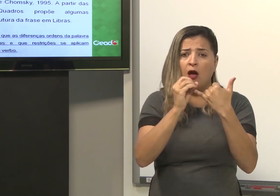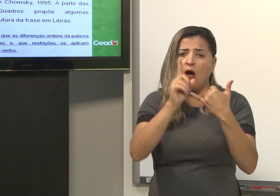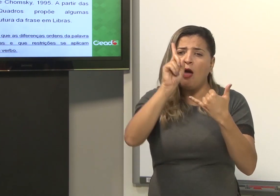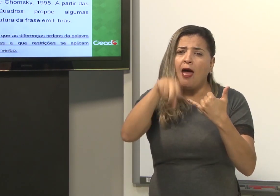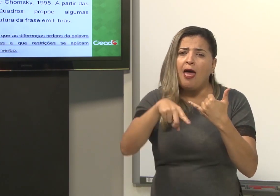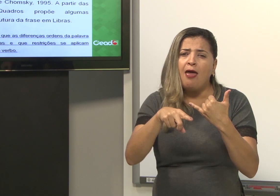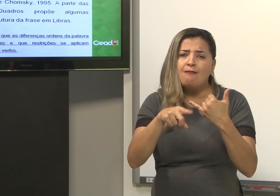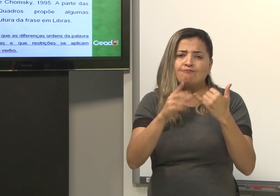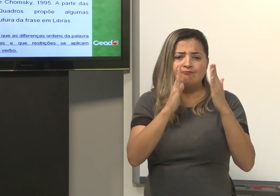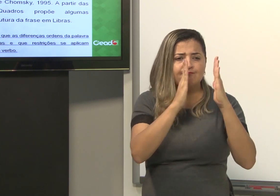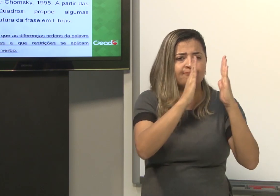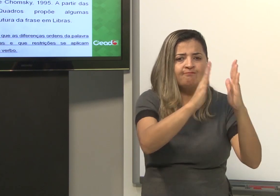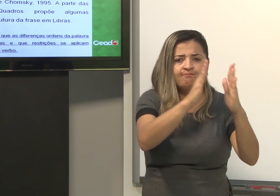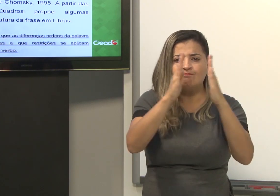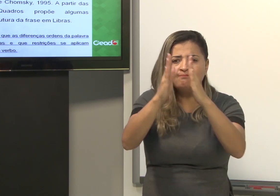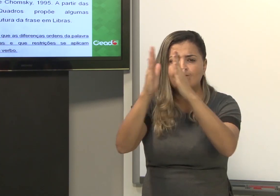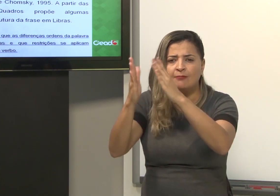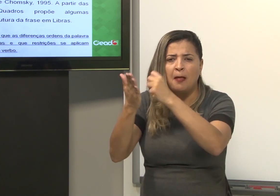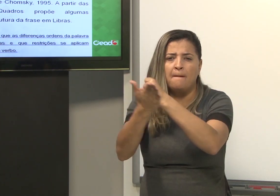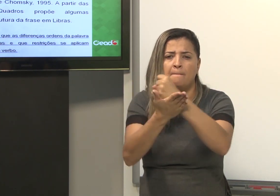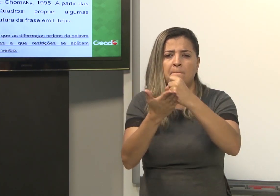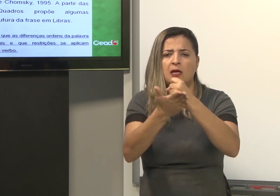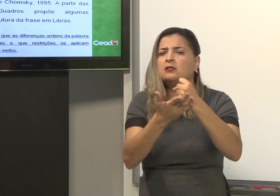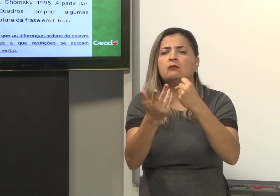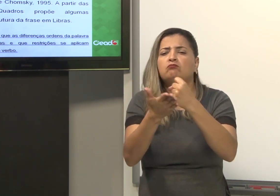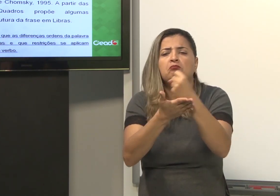Então, essa seria a ordem básica. Seria o principal.